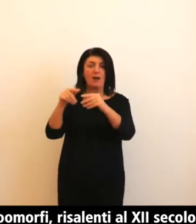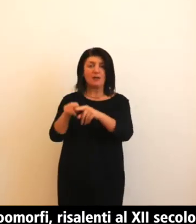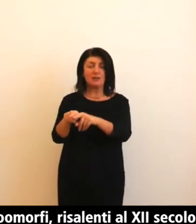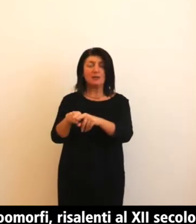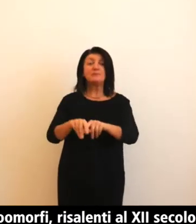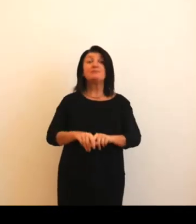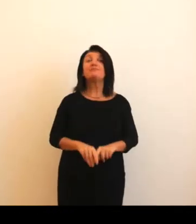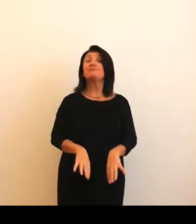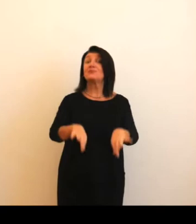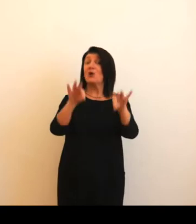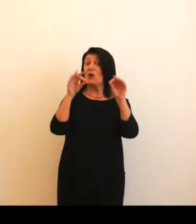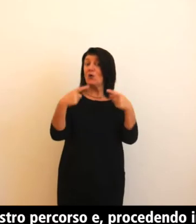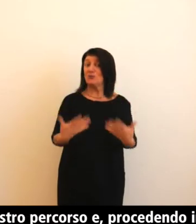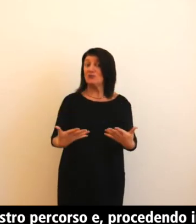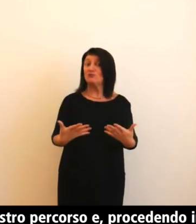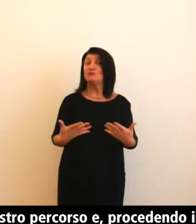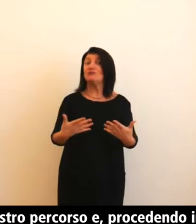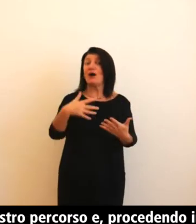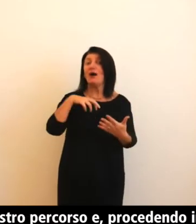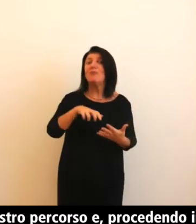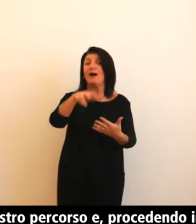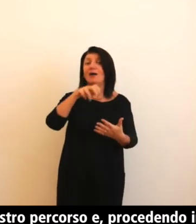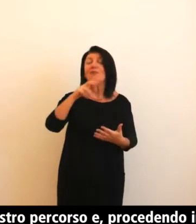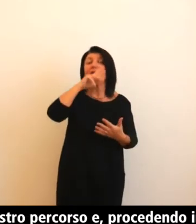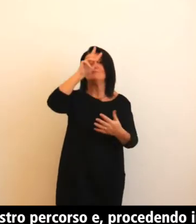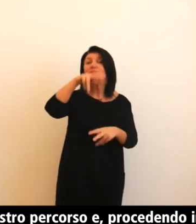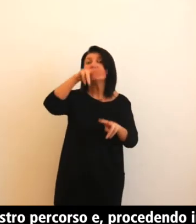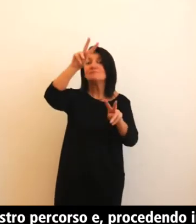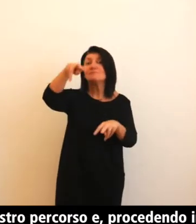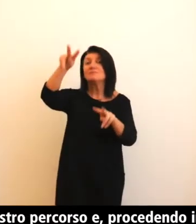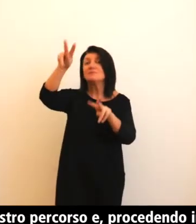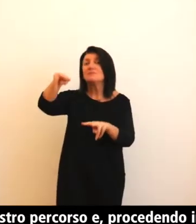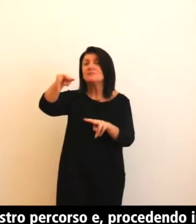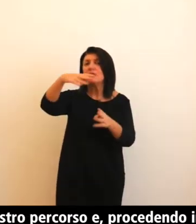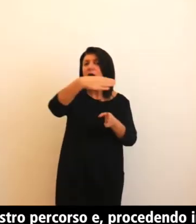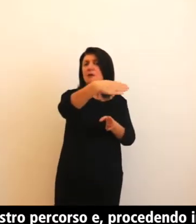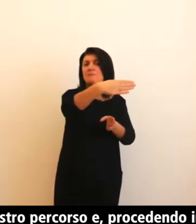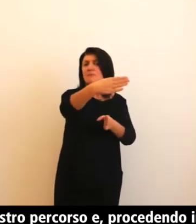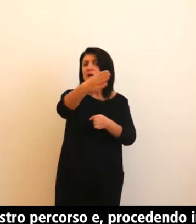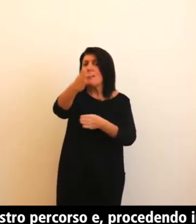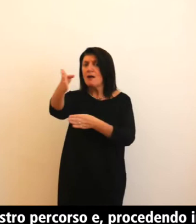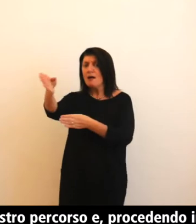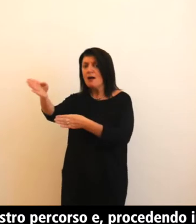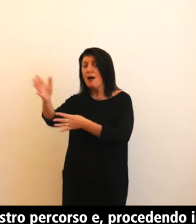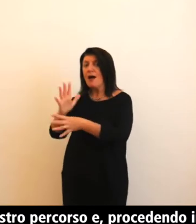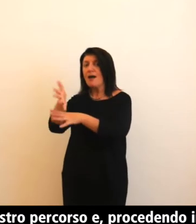Iniziamo ora il nostro percorso e procedendo in senso orario entriamo nella navata a